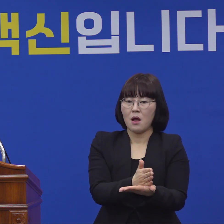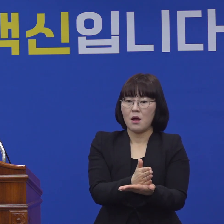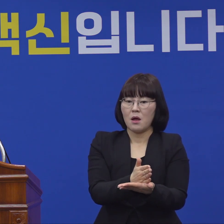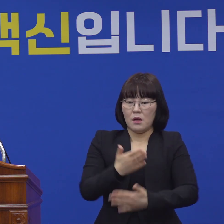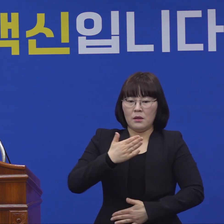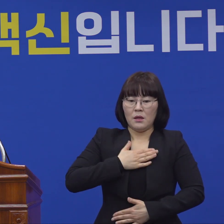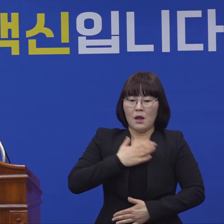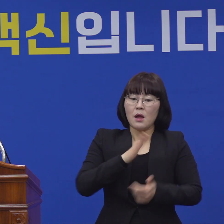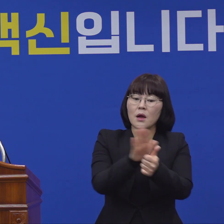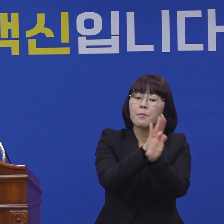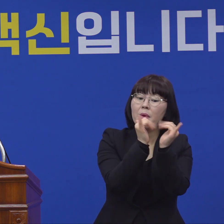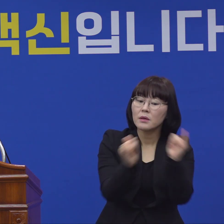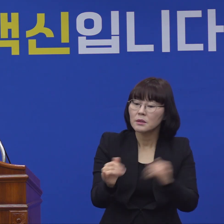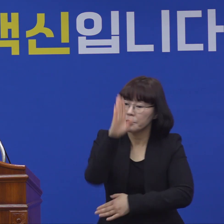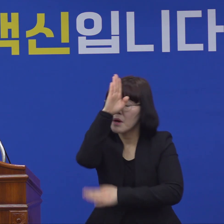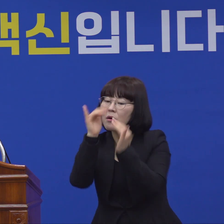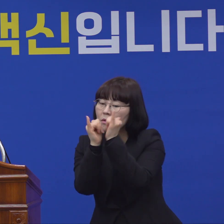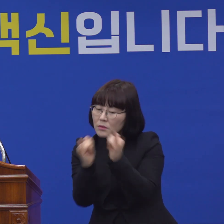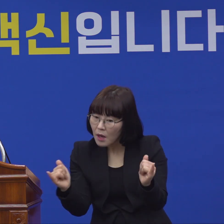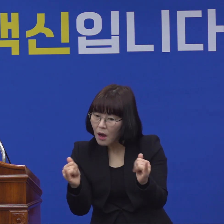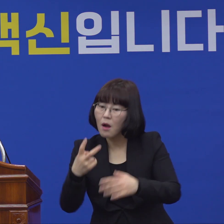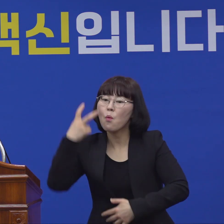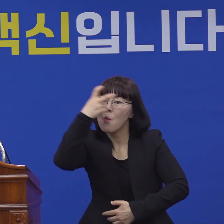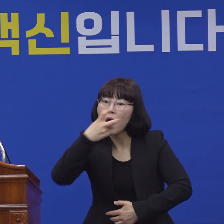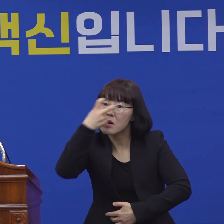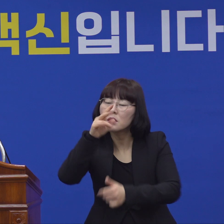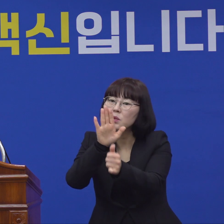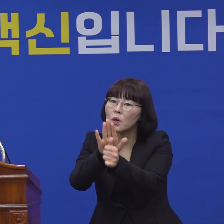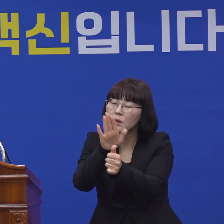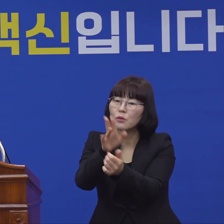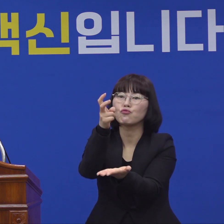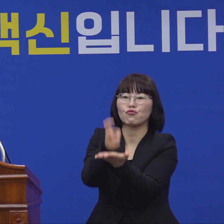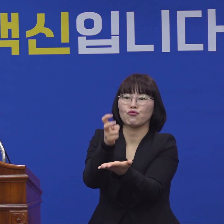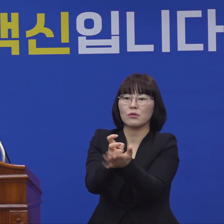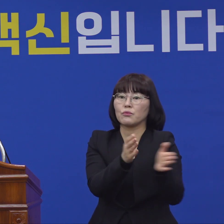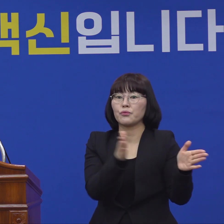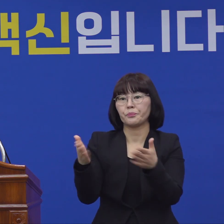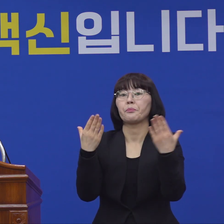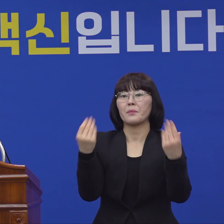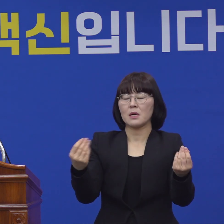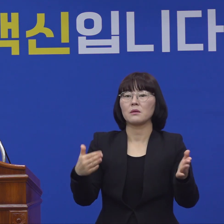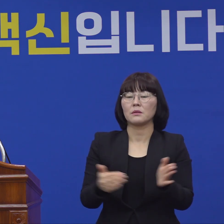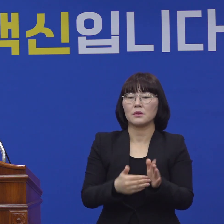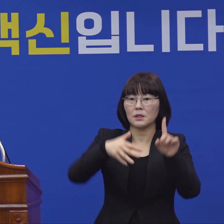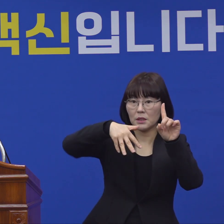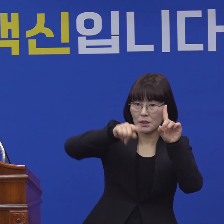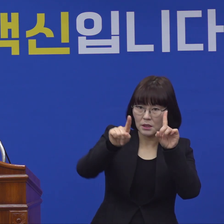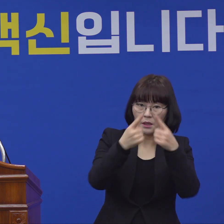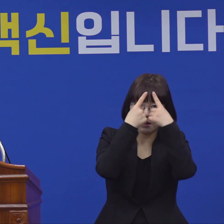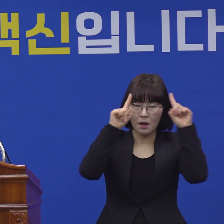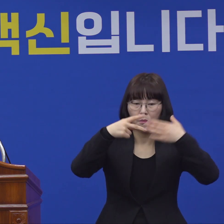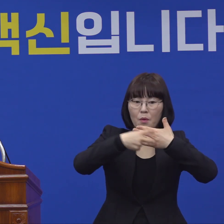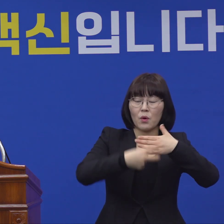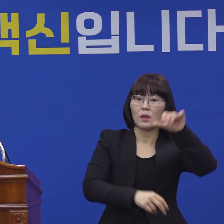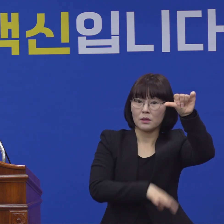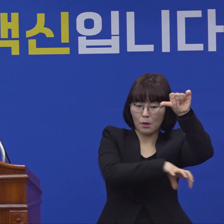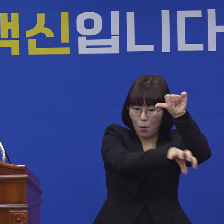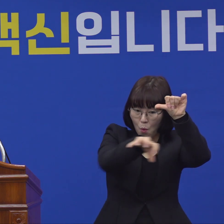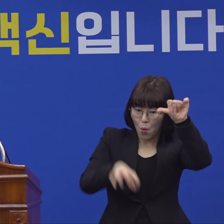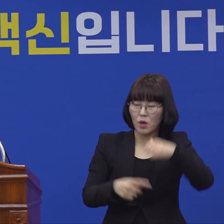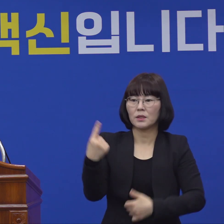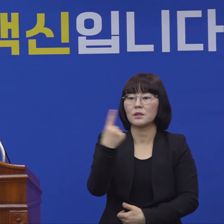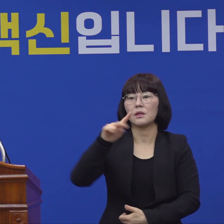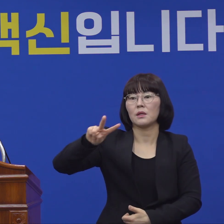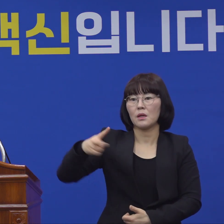환자만 간병하는 등의 행동수칙도 마련하였습니다. 1차적으로 대합병원 5개소 1